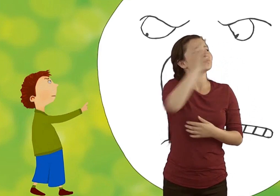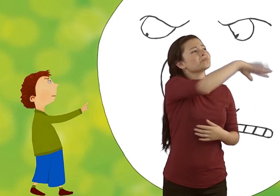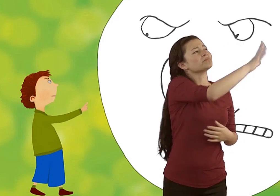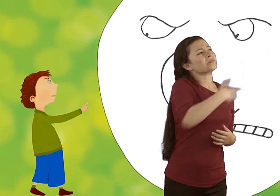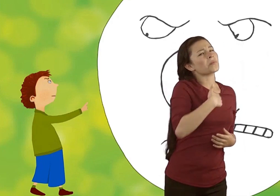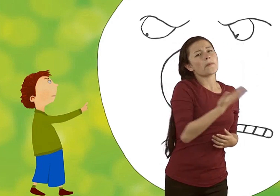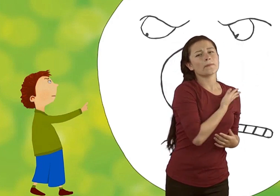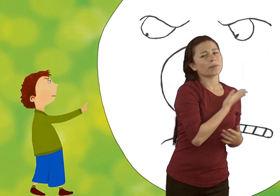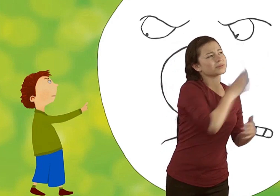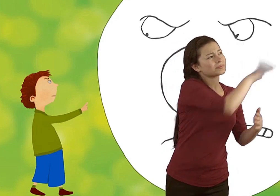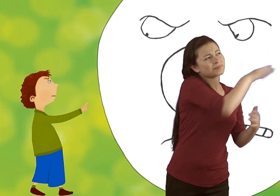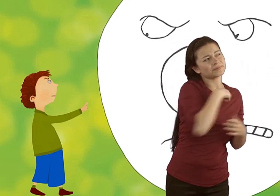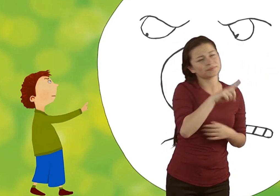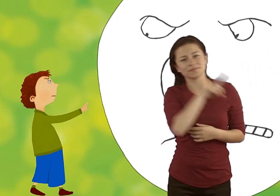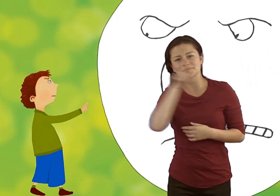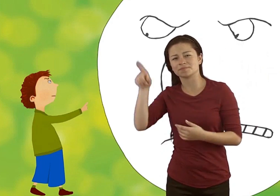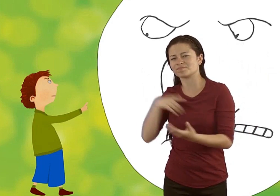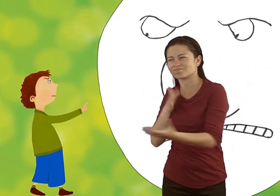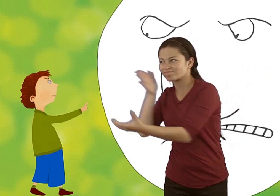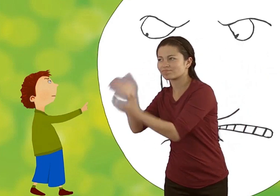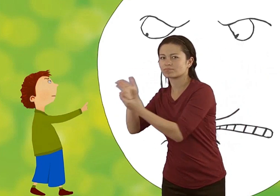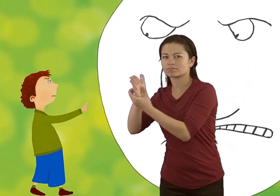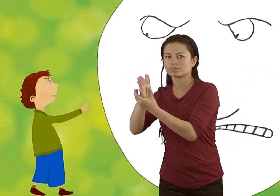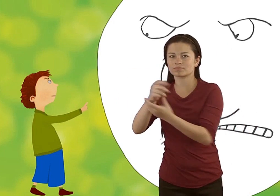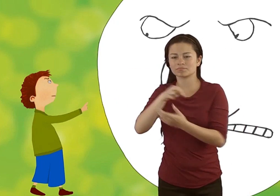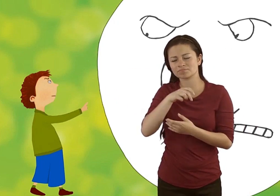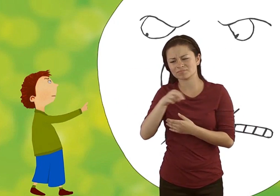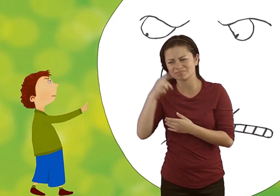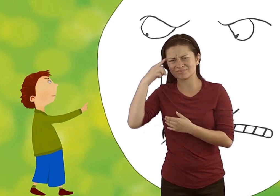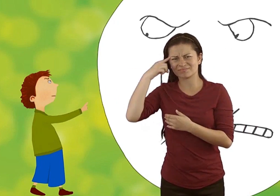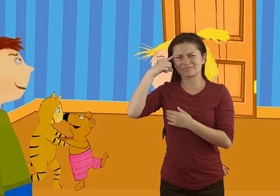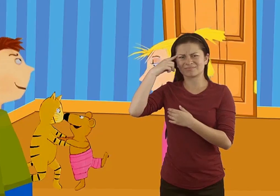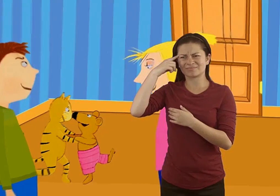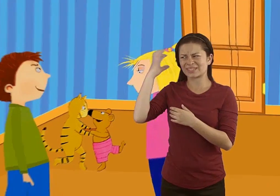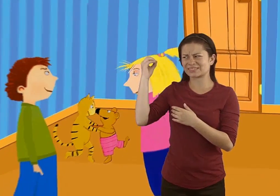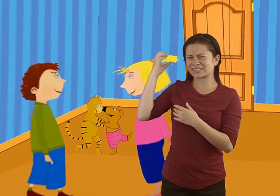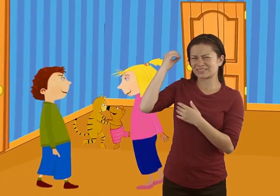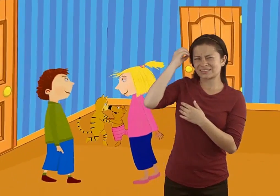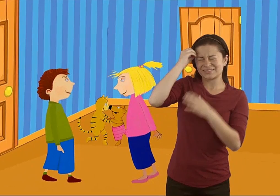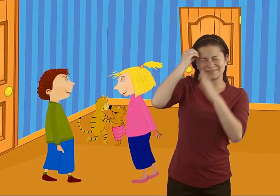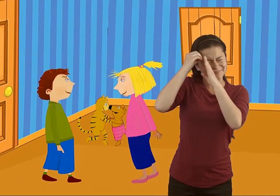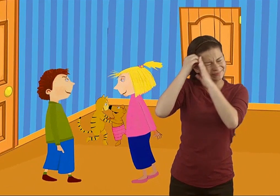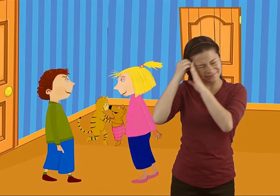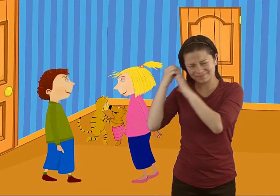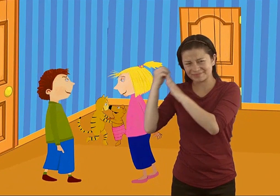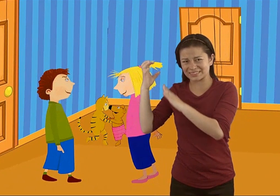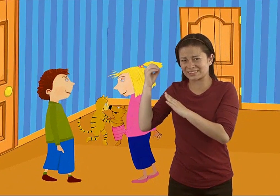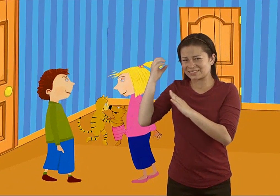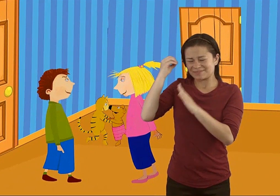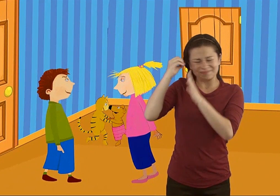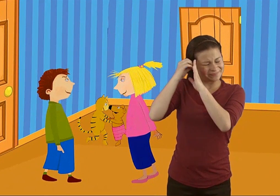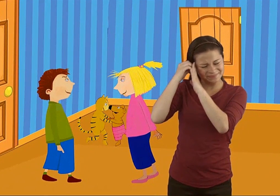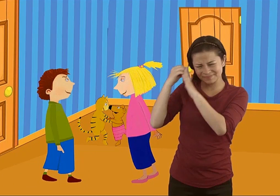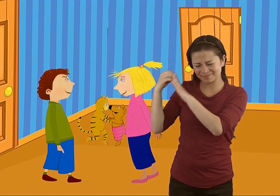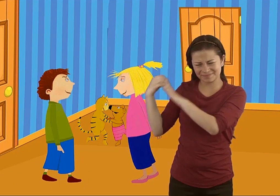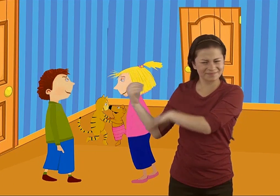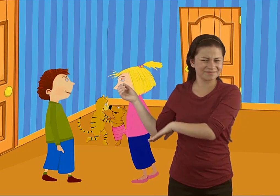Leo abrió la puerta decididamente. Allí estaba Laura frente a él. Quería solo decirte que...